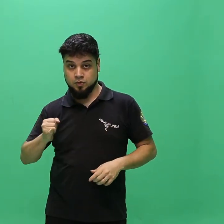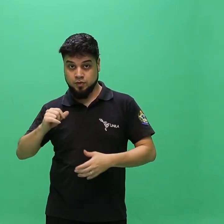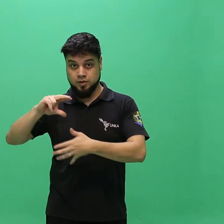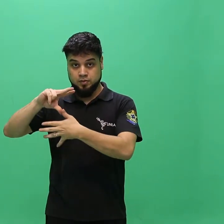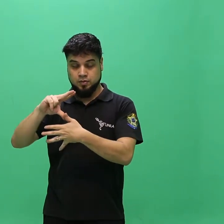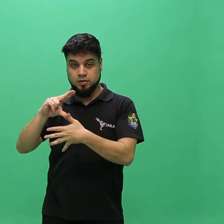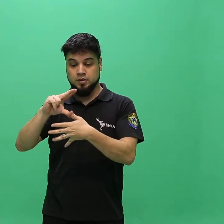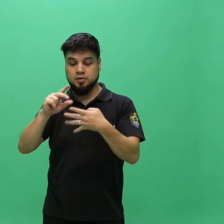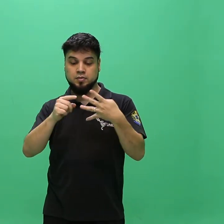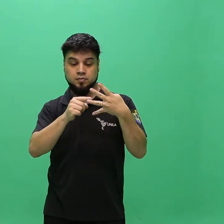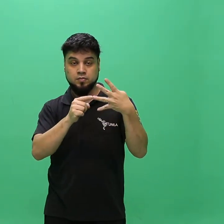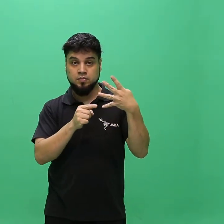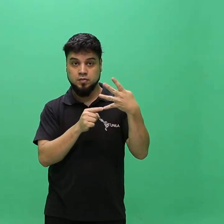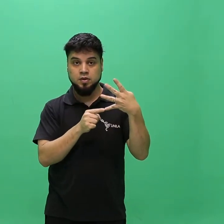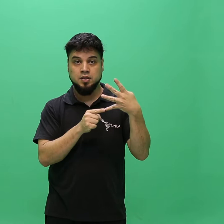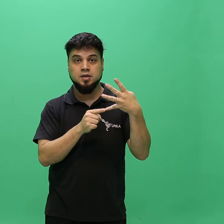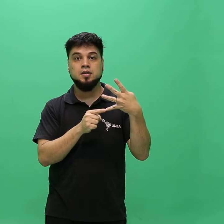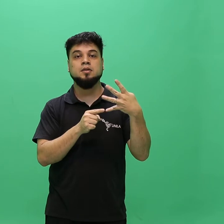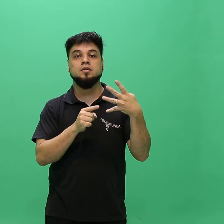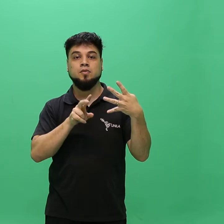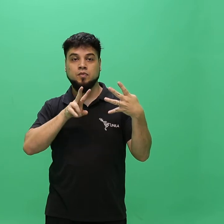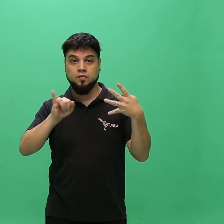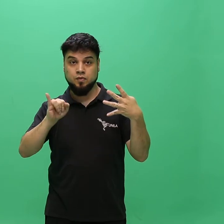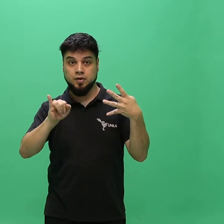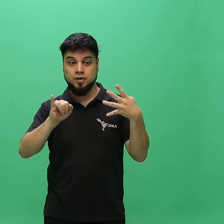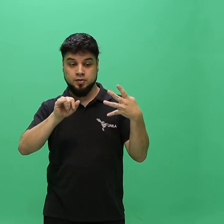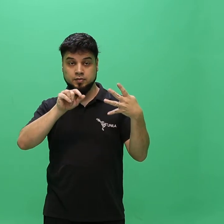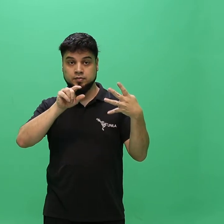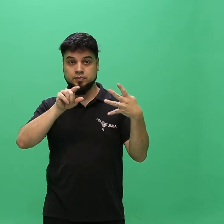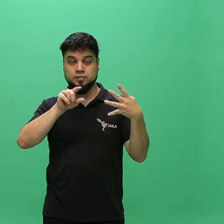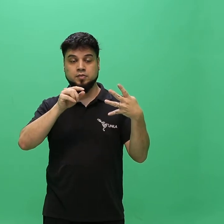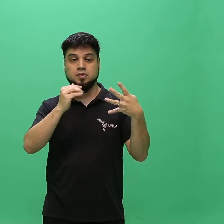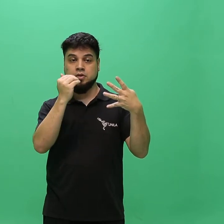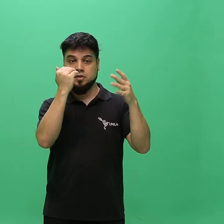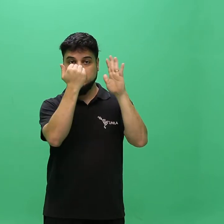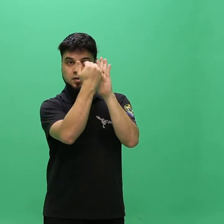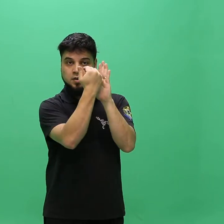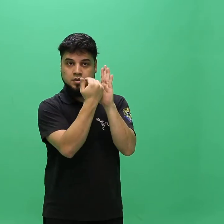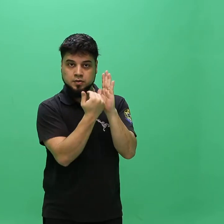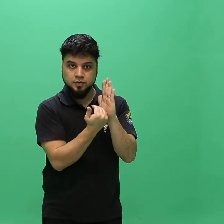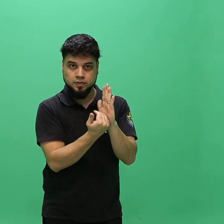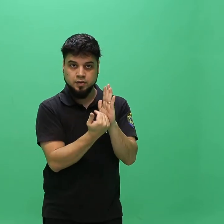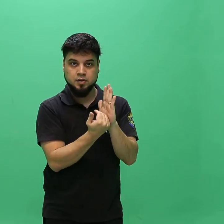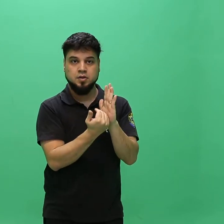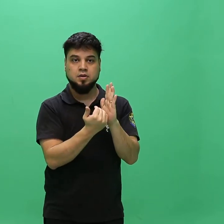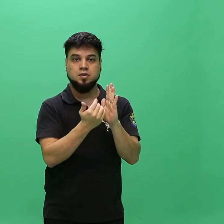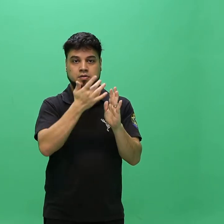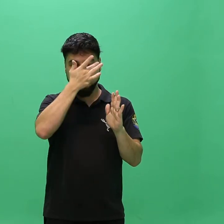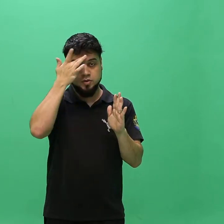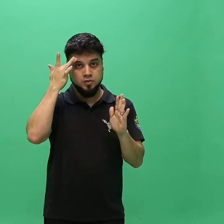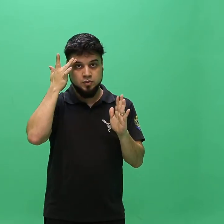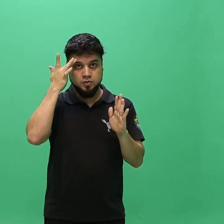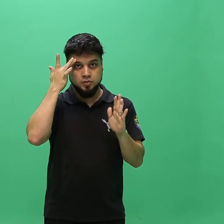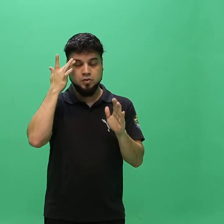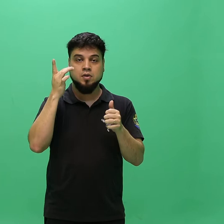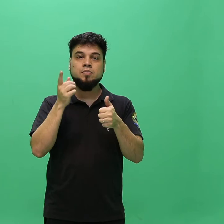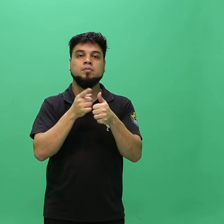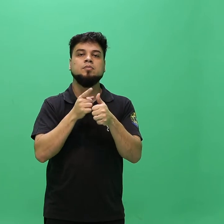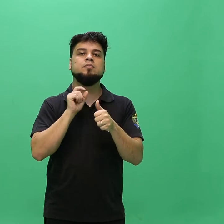públicas e, posteriormente, aqueles oriundos de instituições privadas. 3.4.